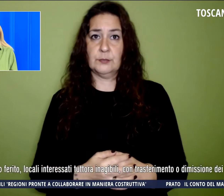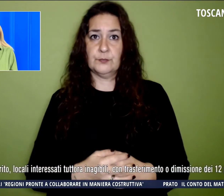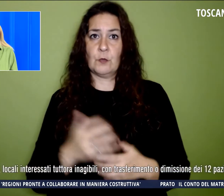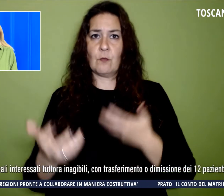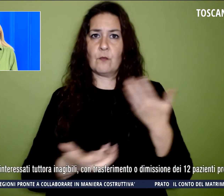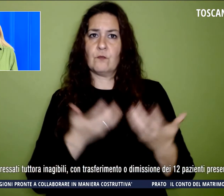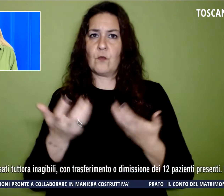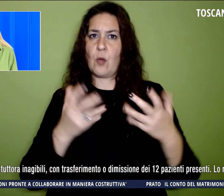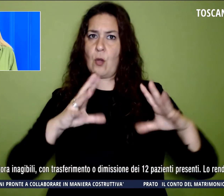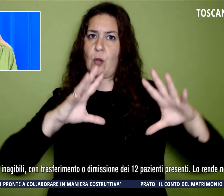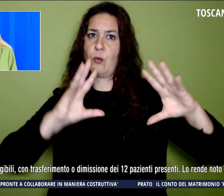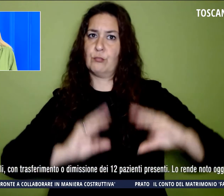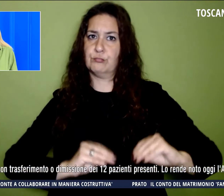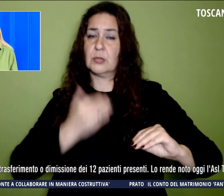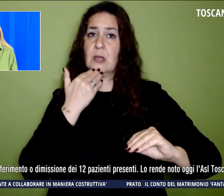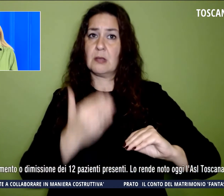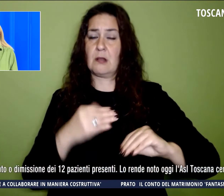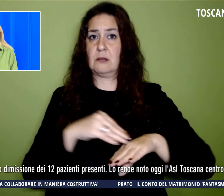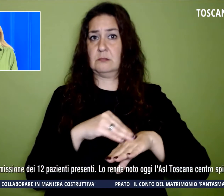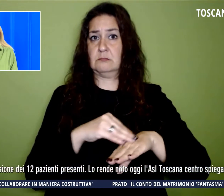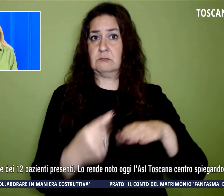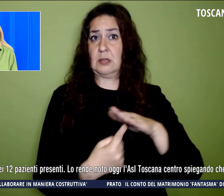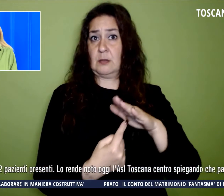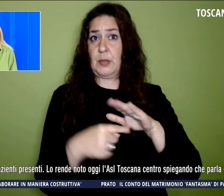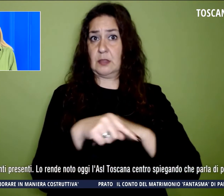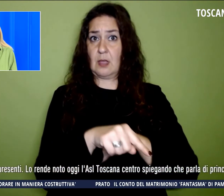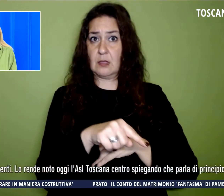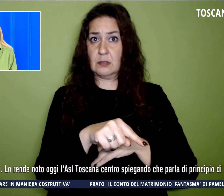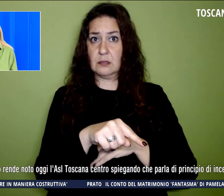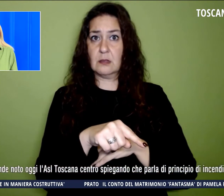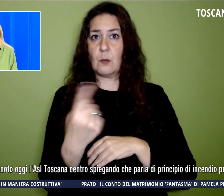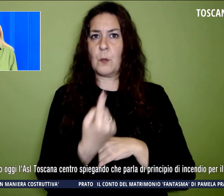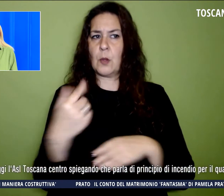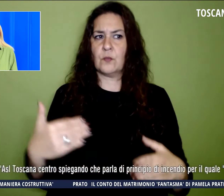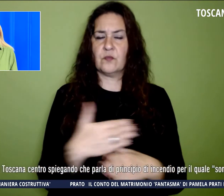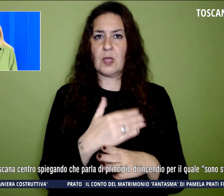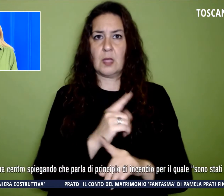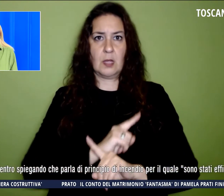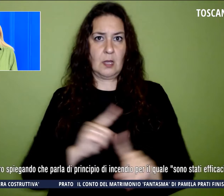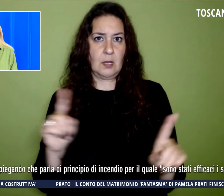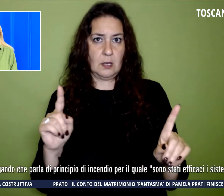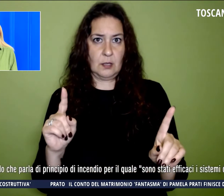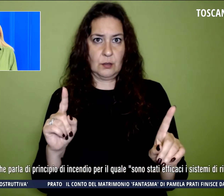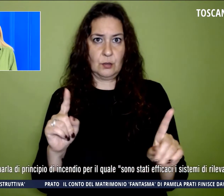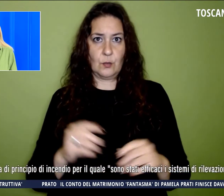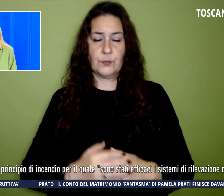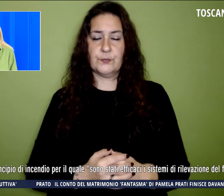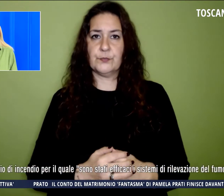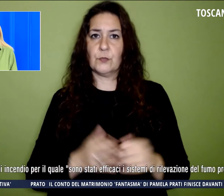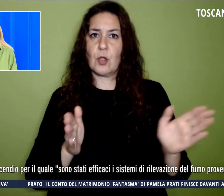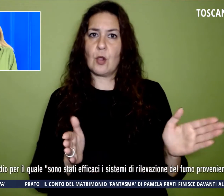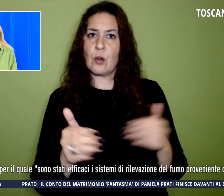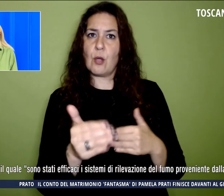personale, nessuno per fortuna è rimasto ferito. I locali interessati sono però